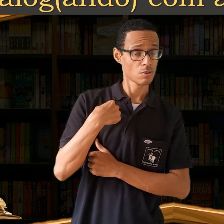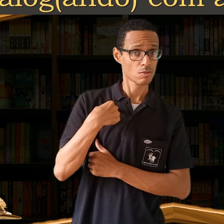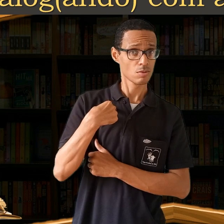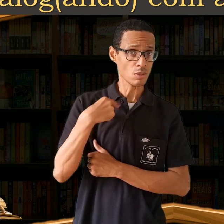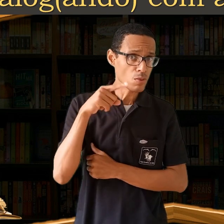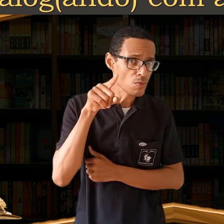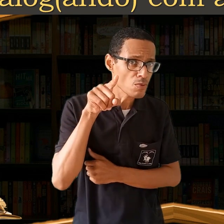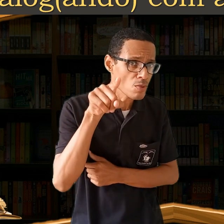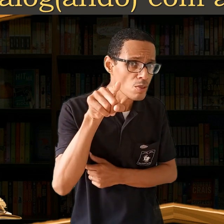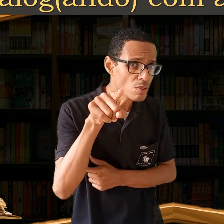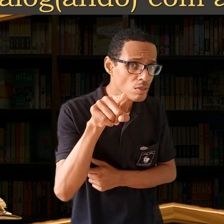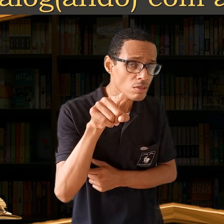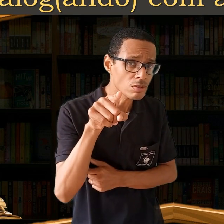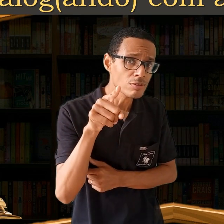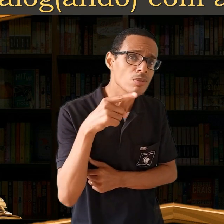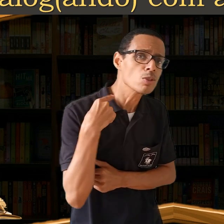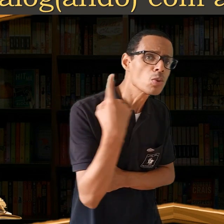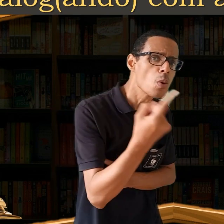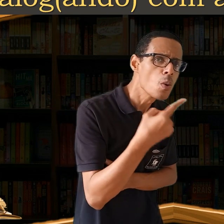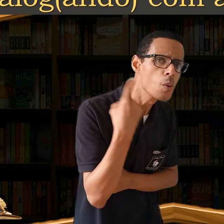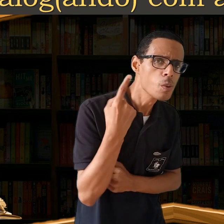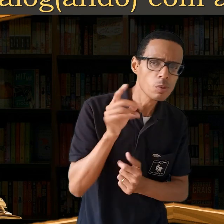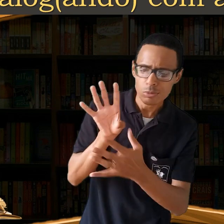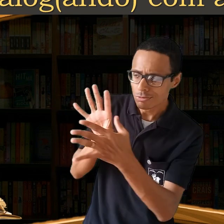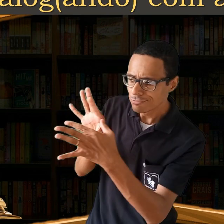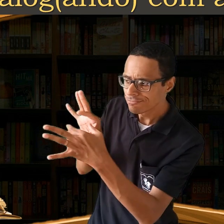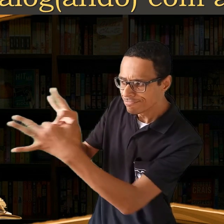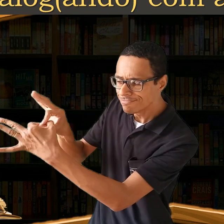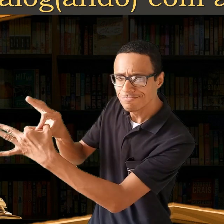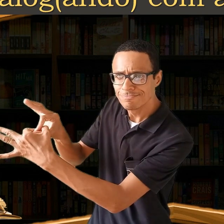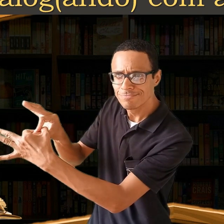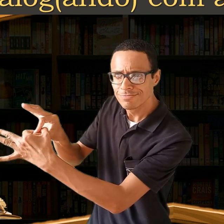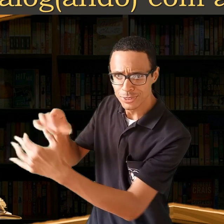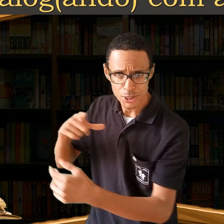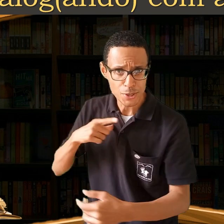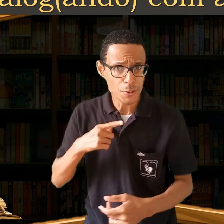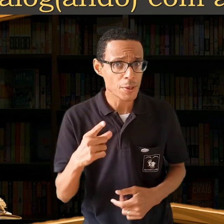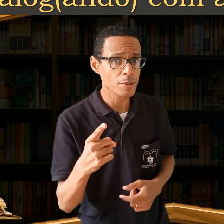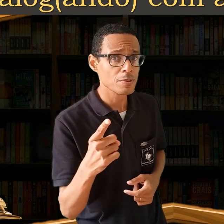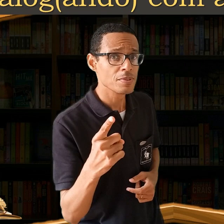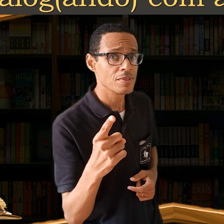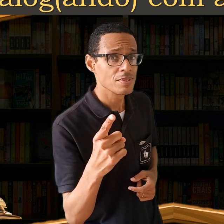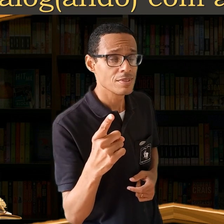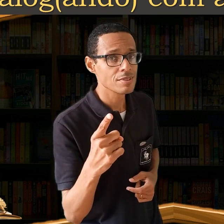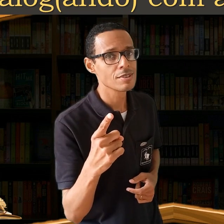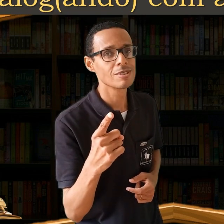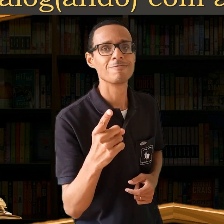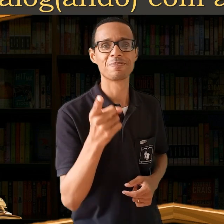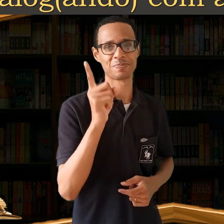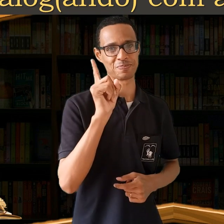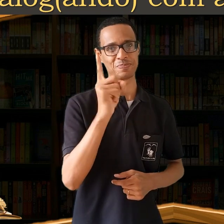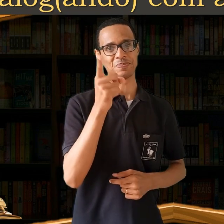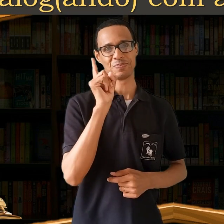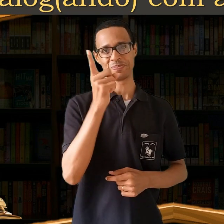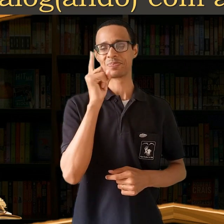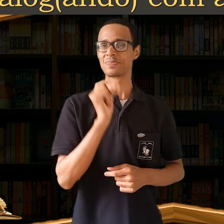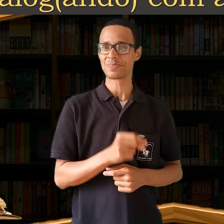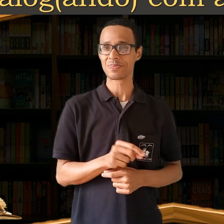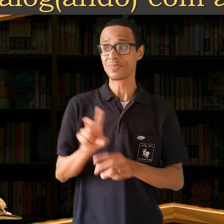que você? Será que nós fazemos parte dela? É exatamente sobre este